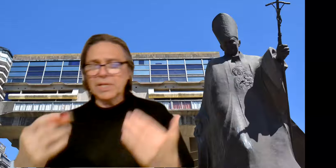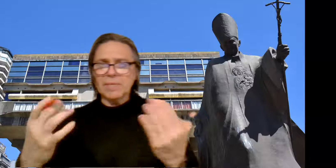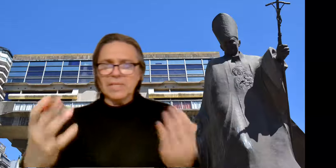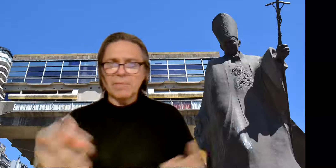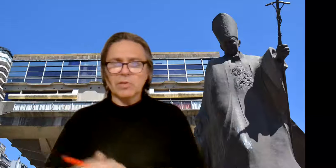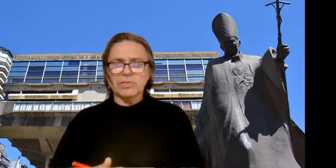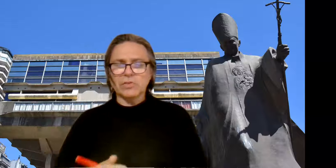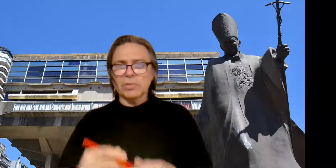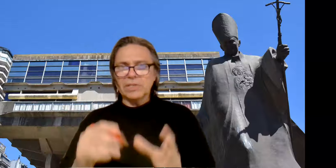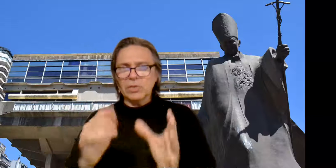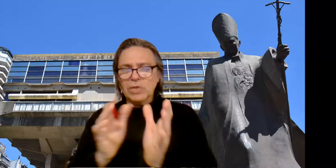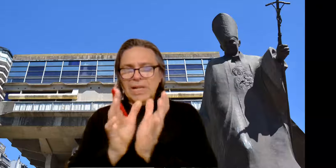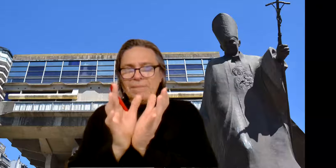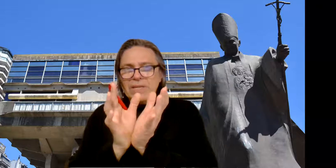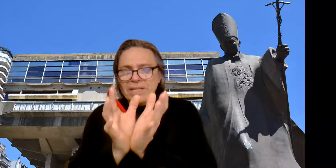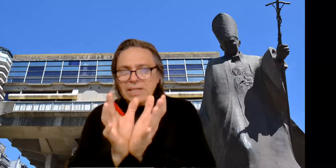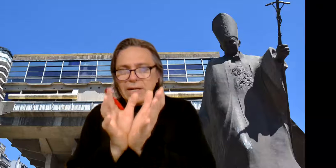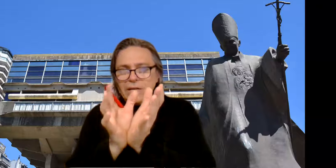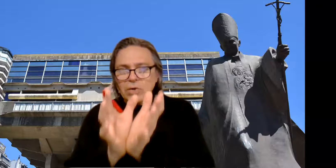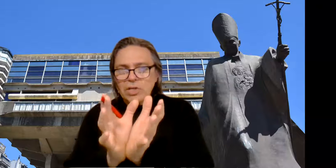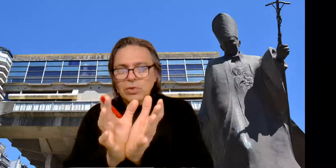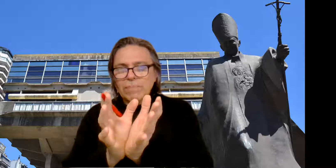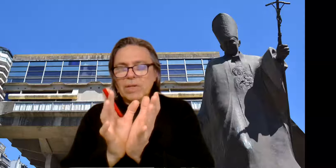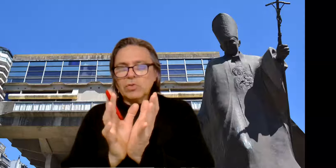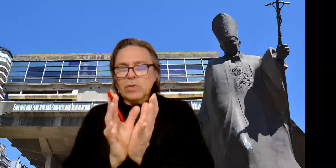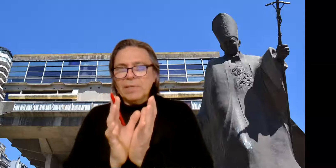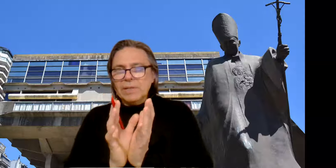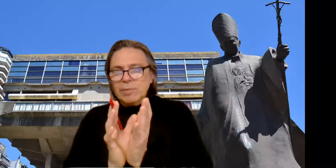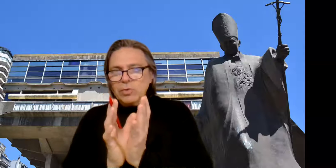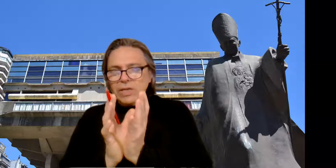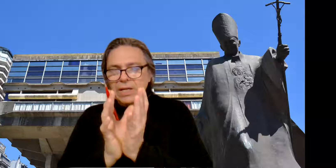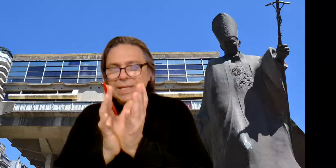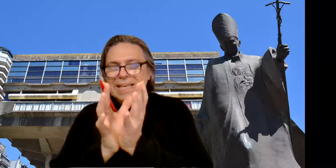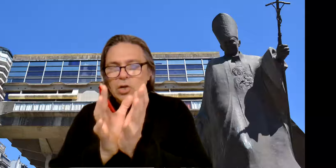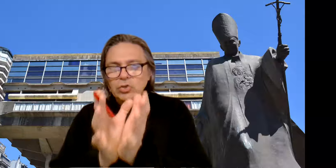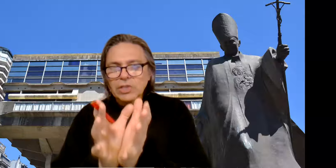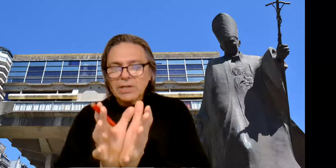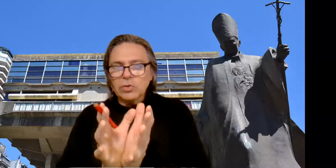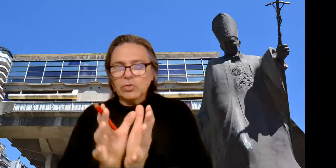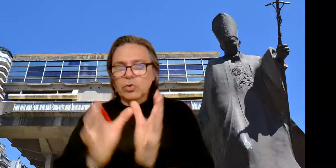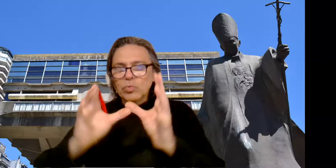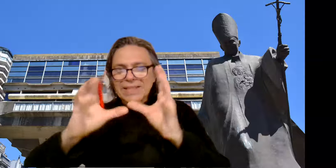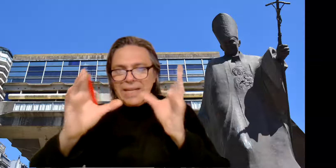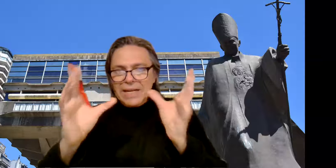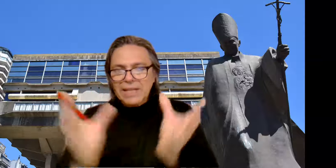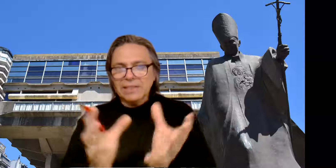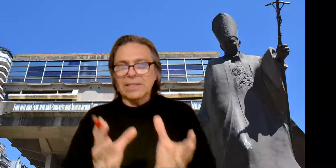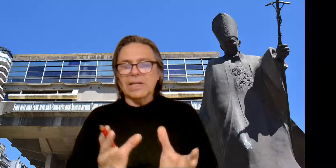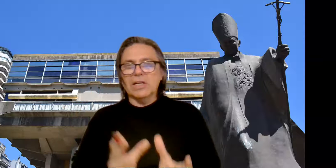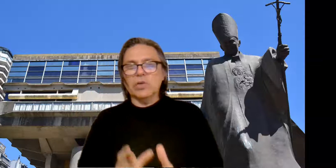Muere Vita, 1952, y en este recorrido no solamente vamos a encontrarnos con una dialéctica en